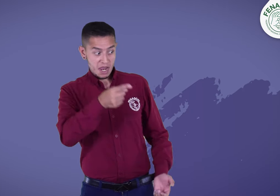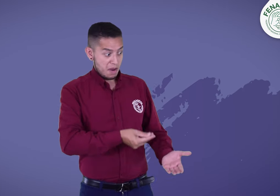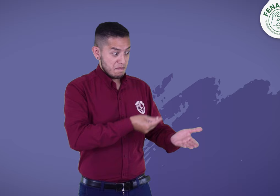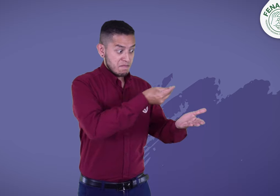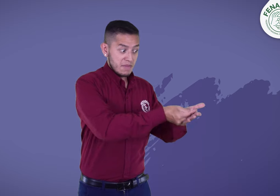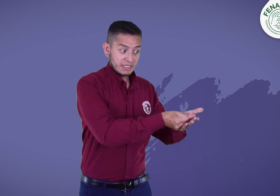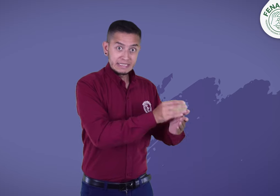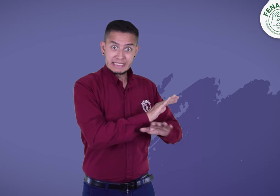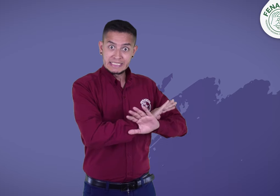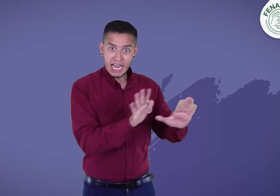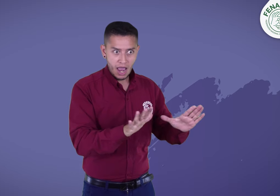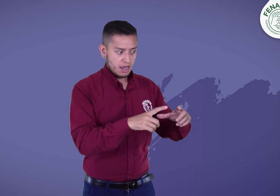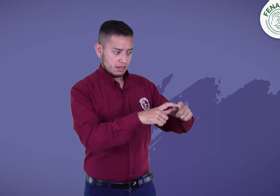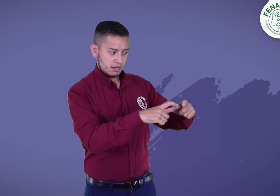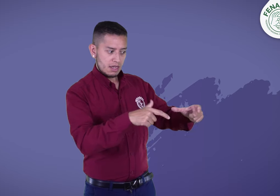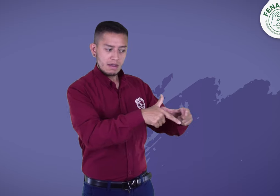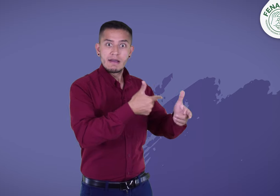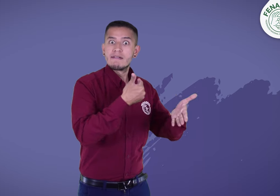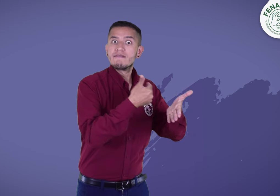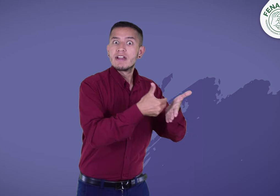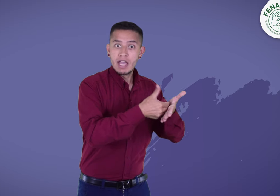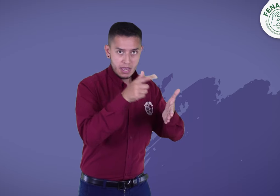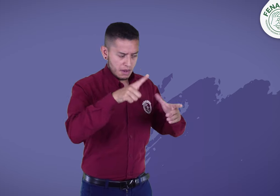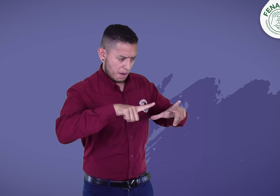Una vez se realice el pago y se tenga constancia del ingreso,